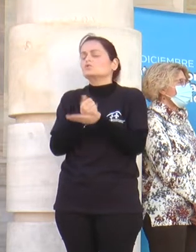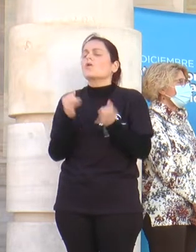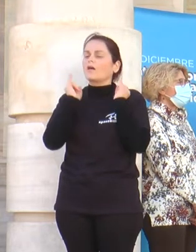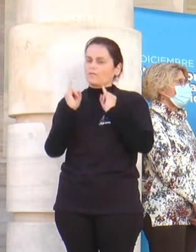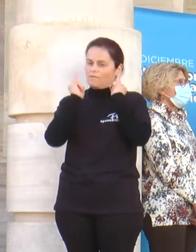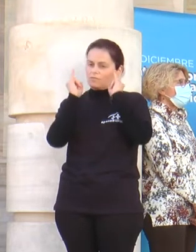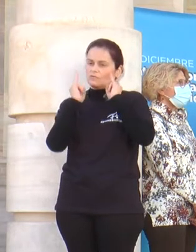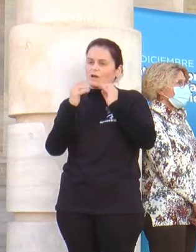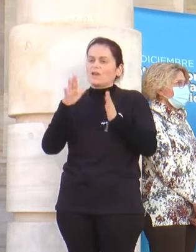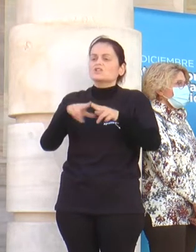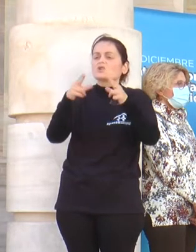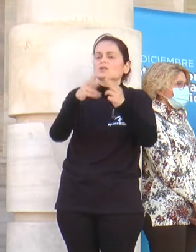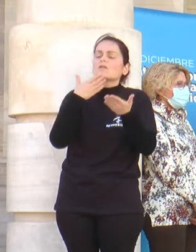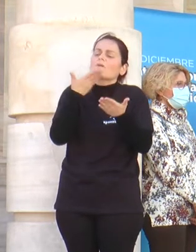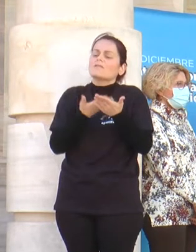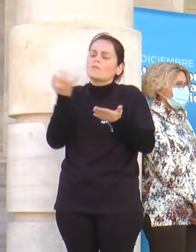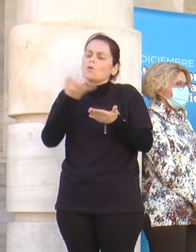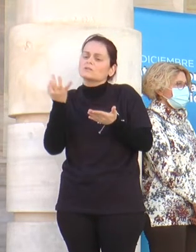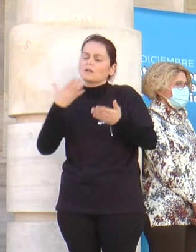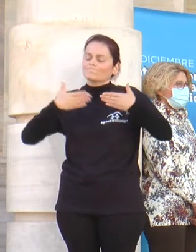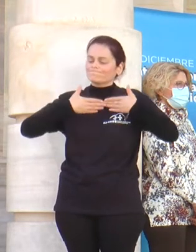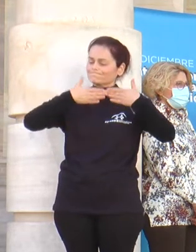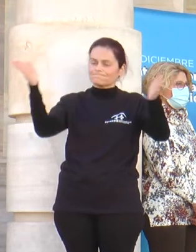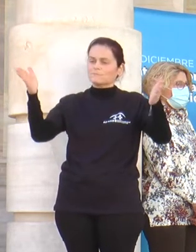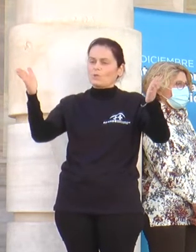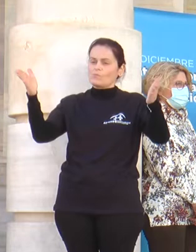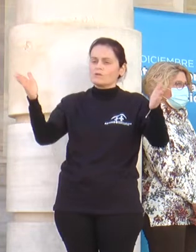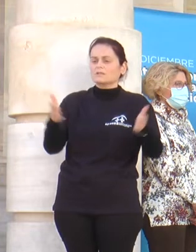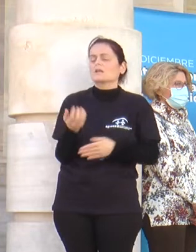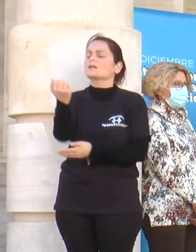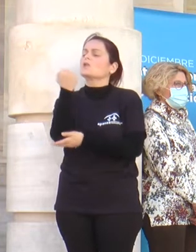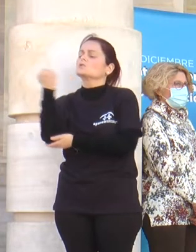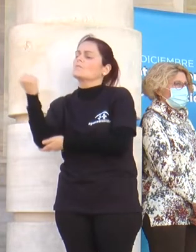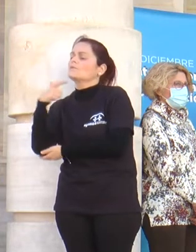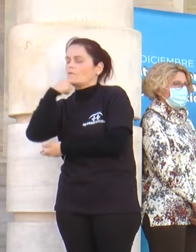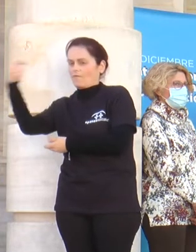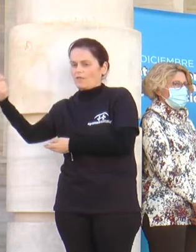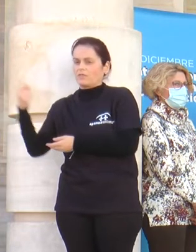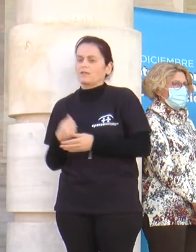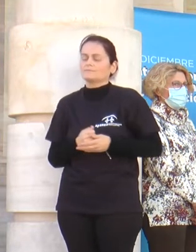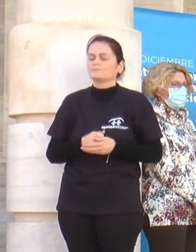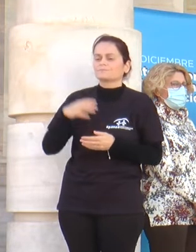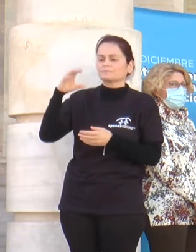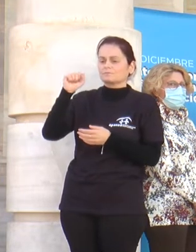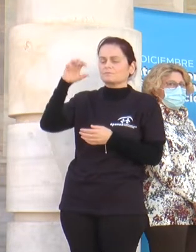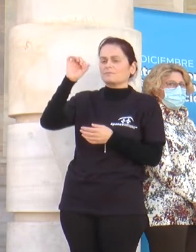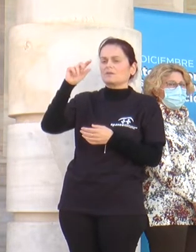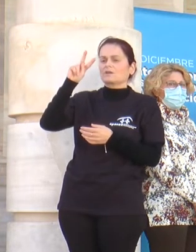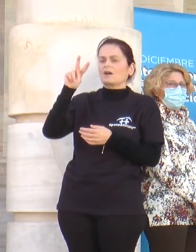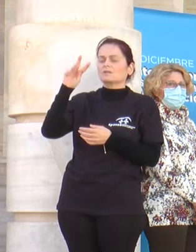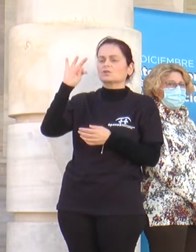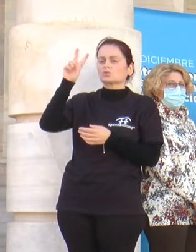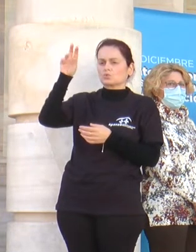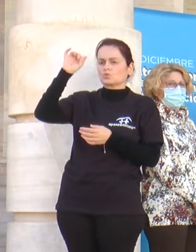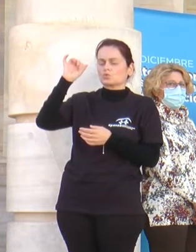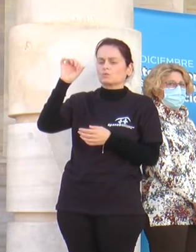la sociedad le pedimos que nos abran las puertas y nos faciliten los apoyos. Aportación de Astus. En Astus